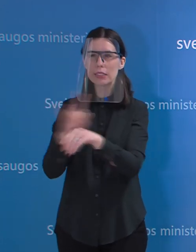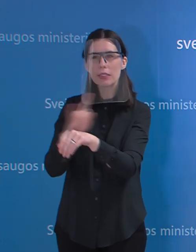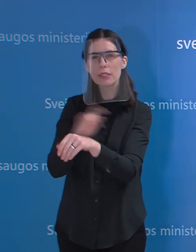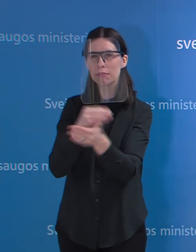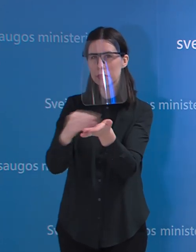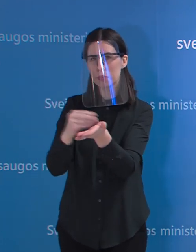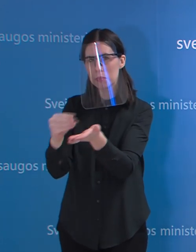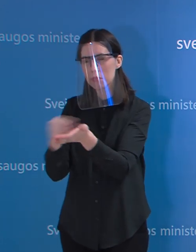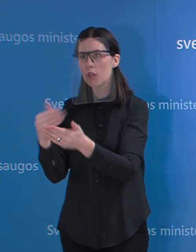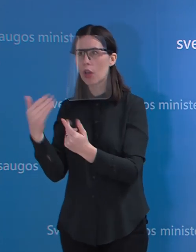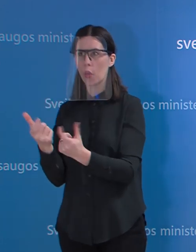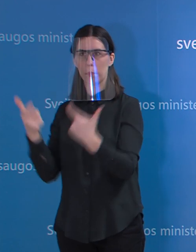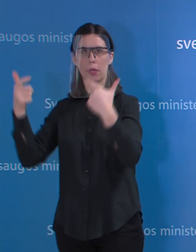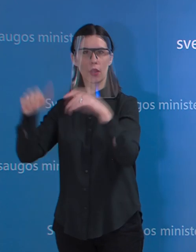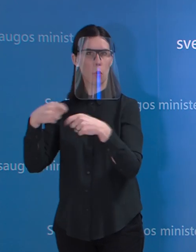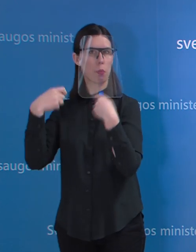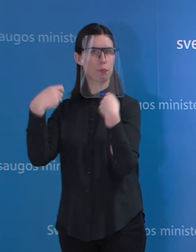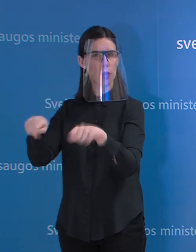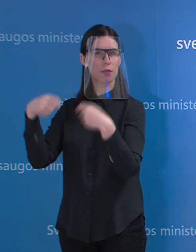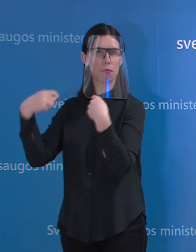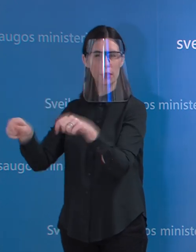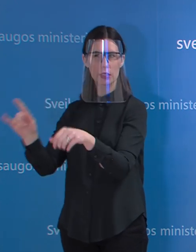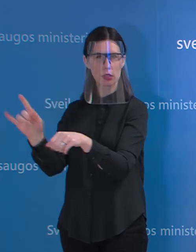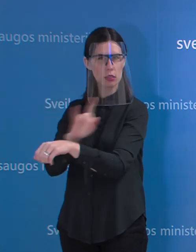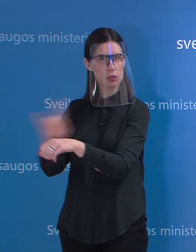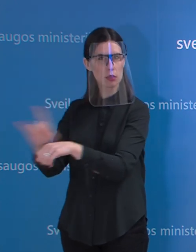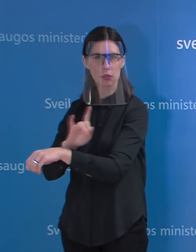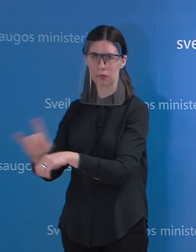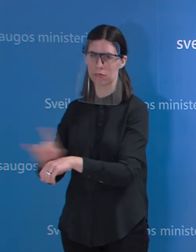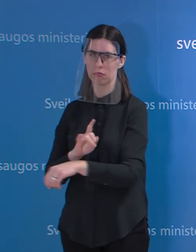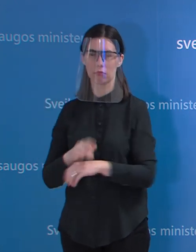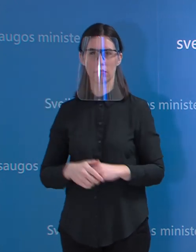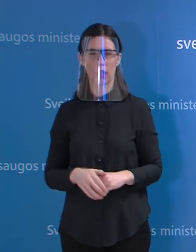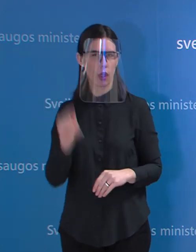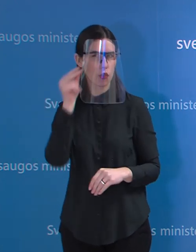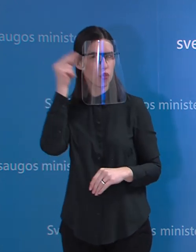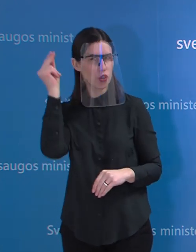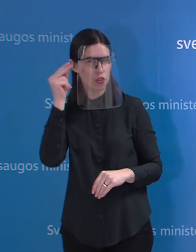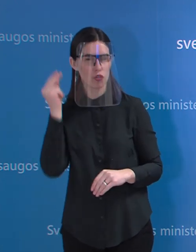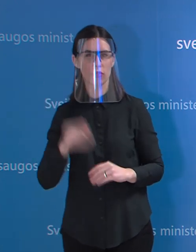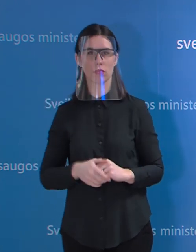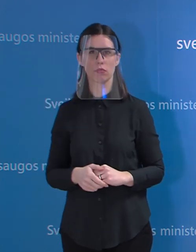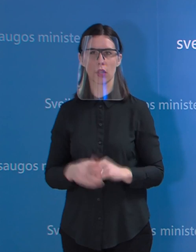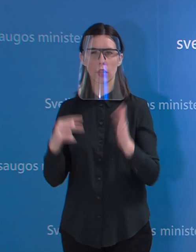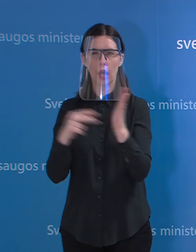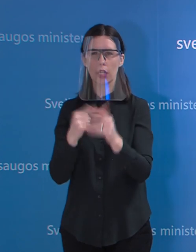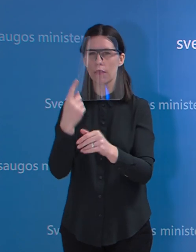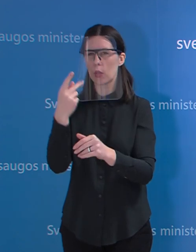tokių kaukių pardavimų, kuomet kainos yra padidinamas net kelias dešimt kartų.